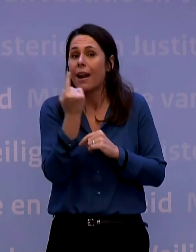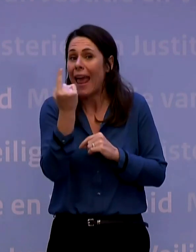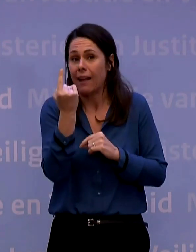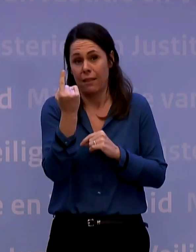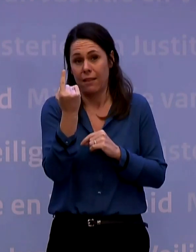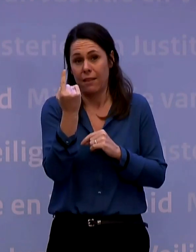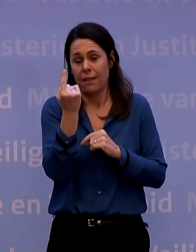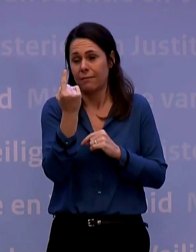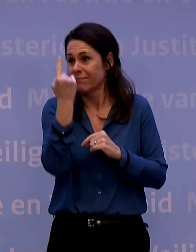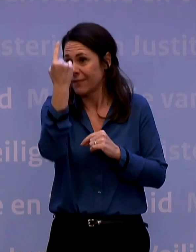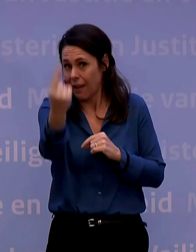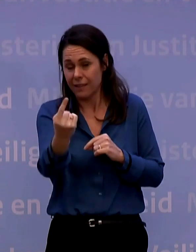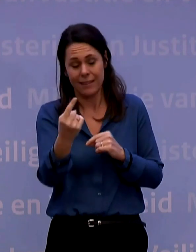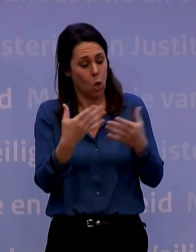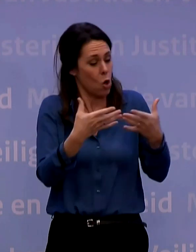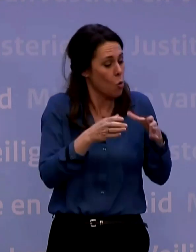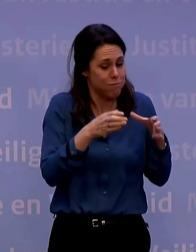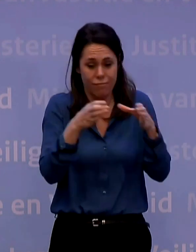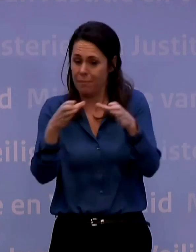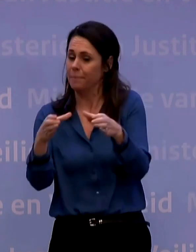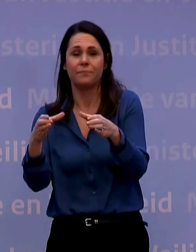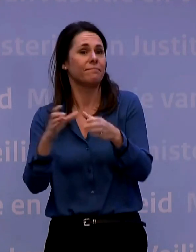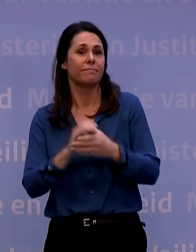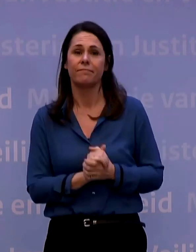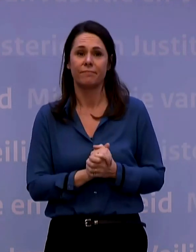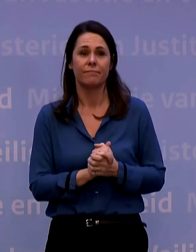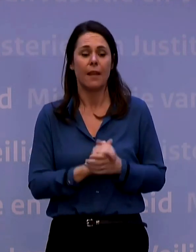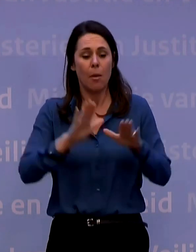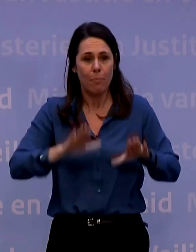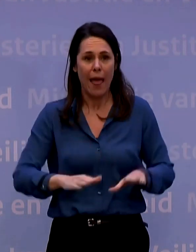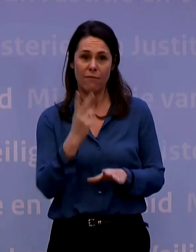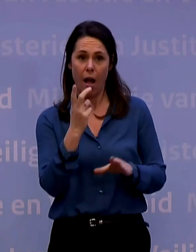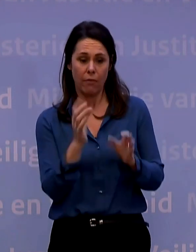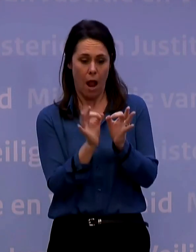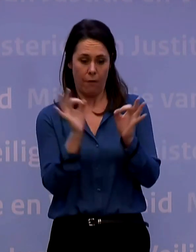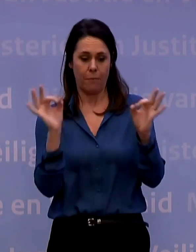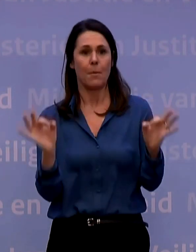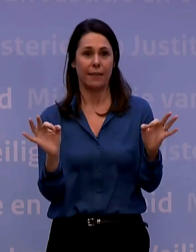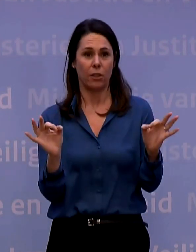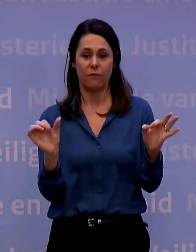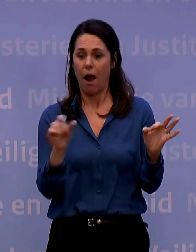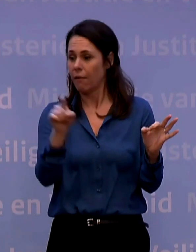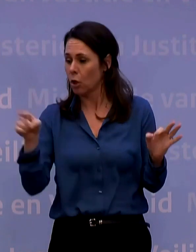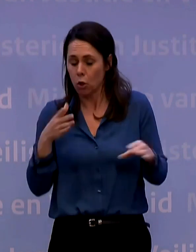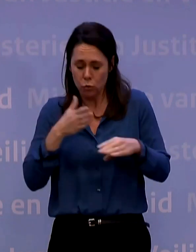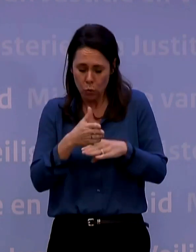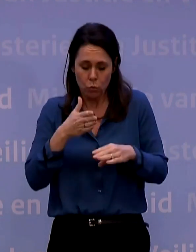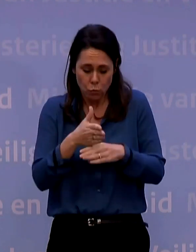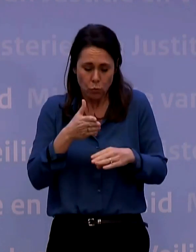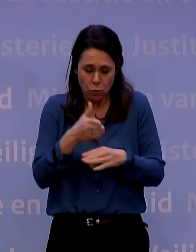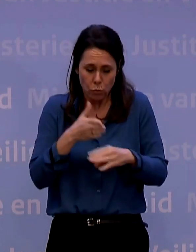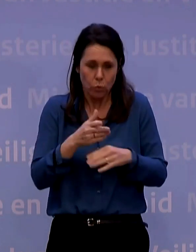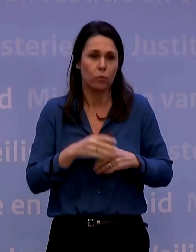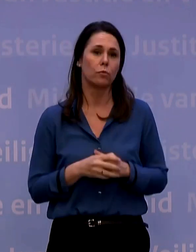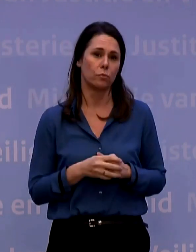groepen of groepjes. Houd anderhalve meter afstand van anderen voortdurend en blijf